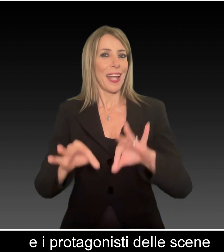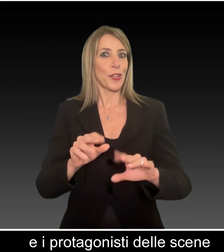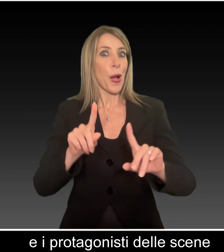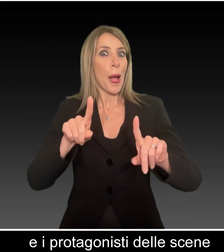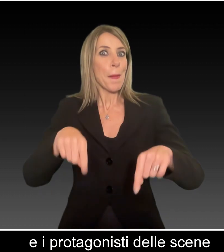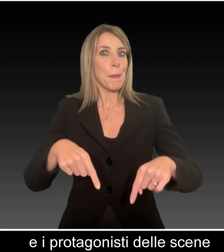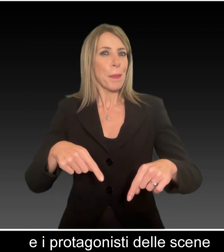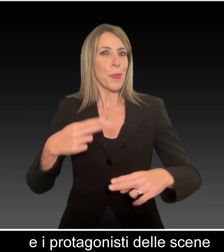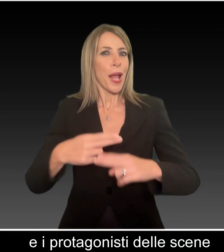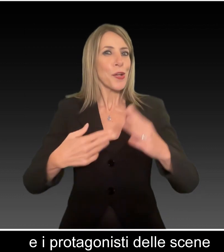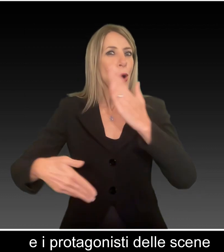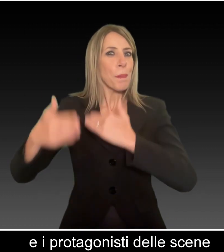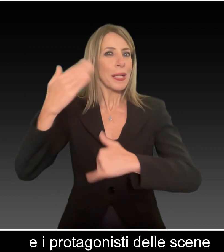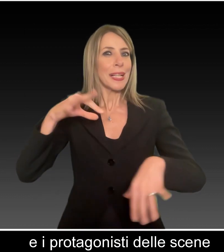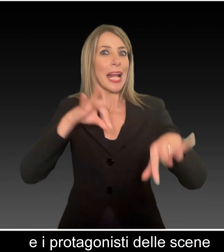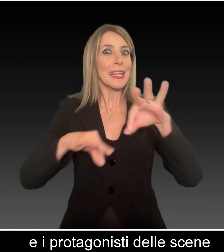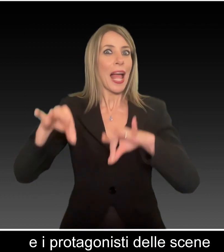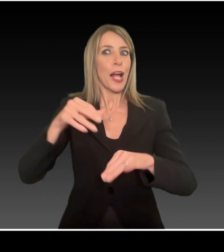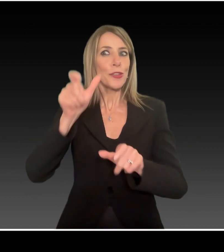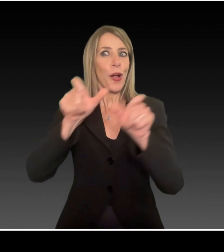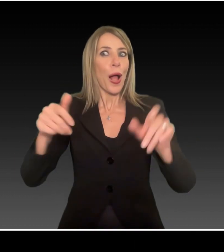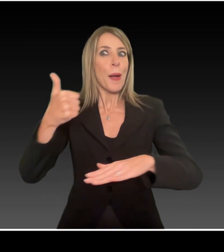protagonisti delle scene nella Roma antica.